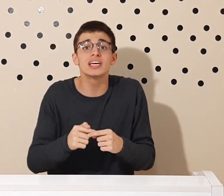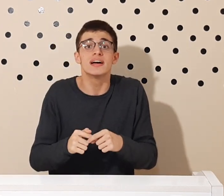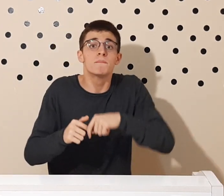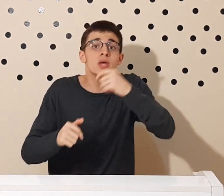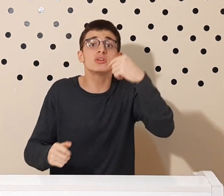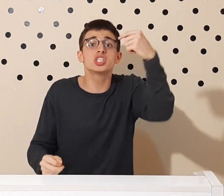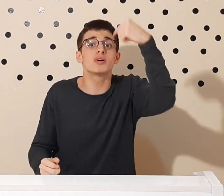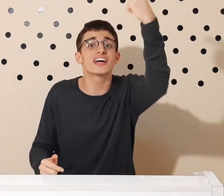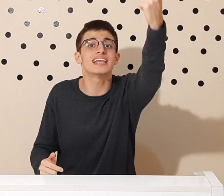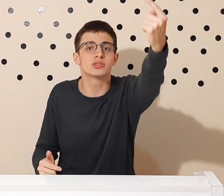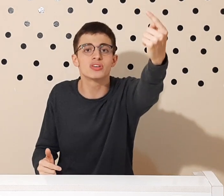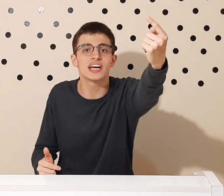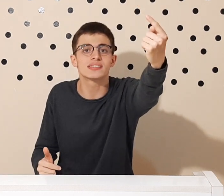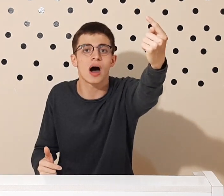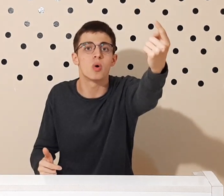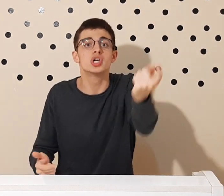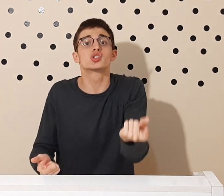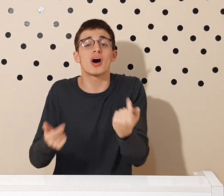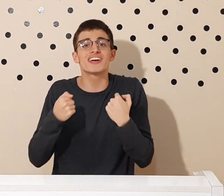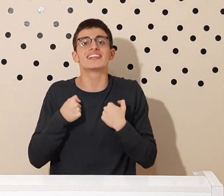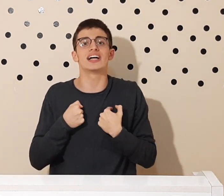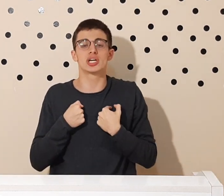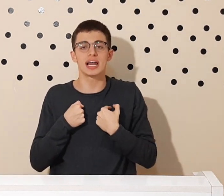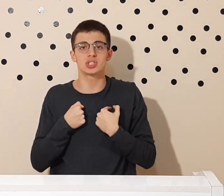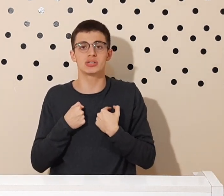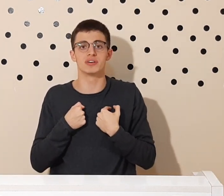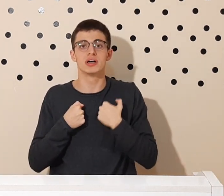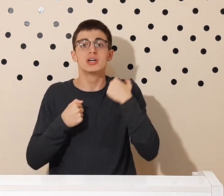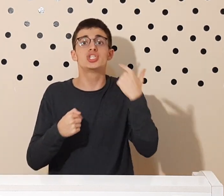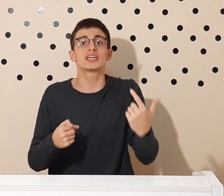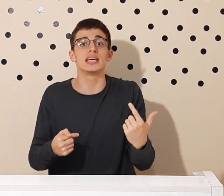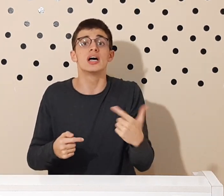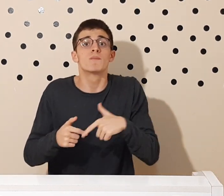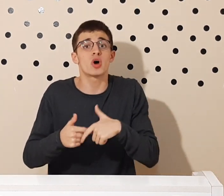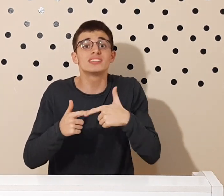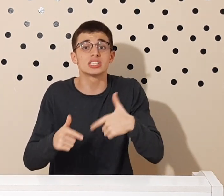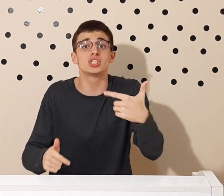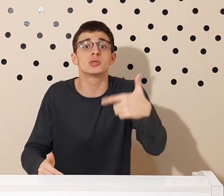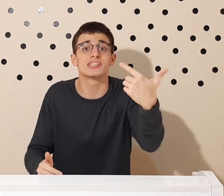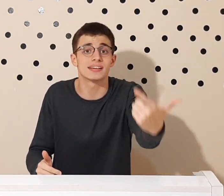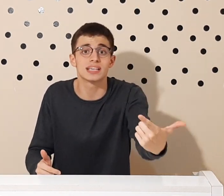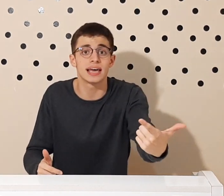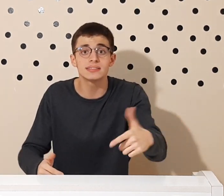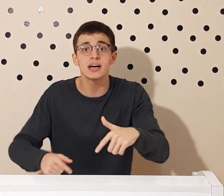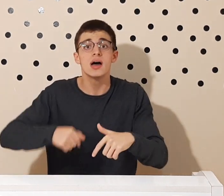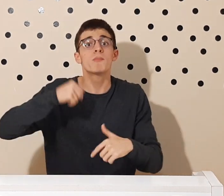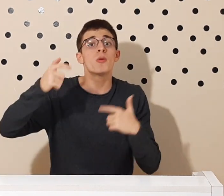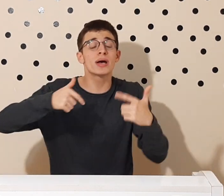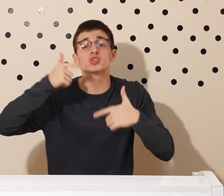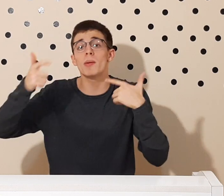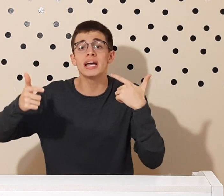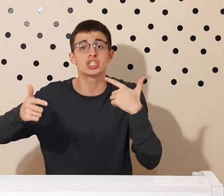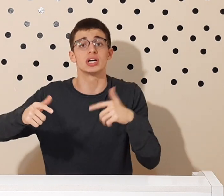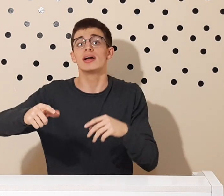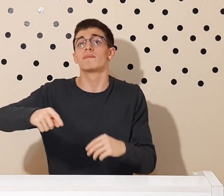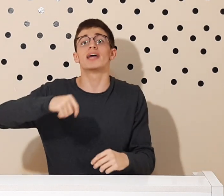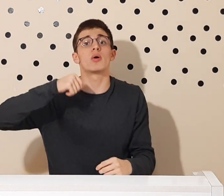que não existe uma verdade universal, só a verdade relativa, de que nós atingimos a excelência por meio somente da